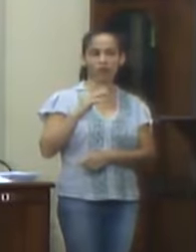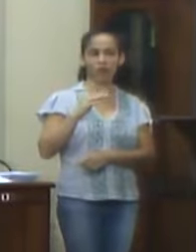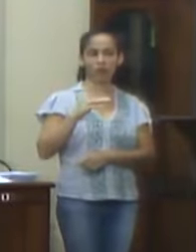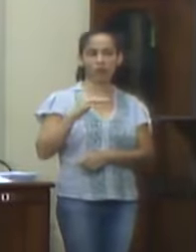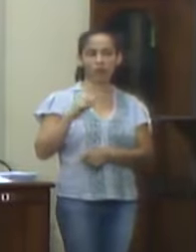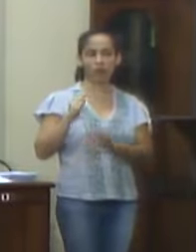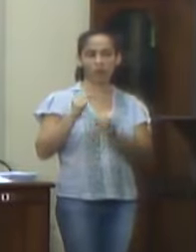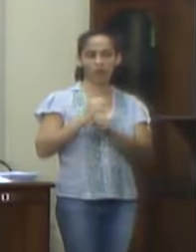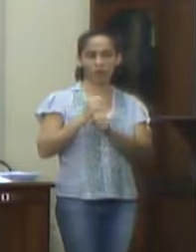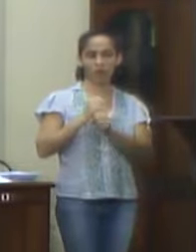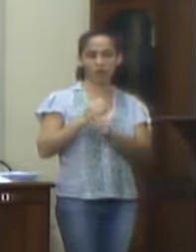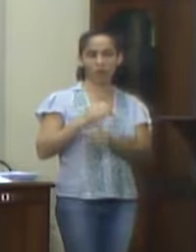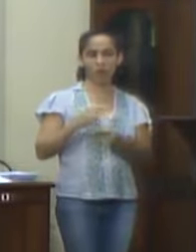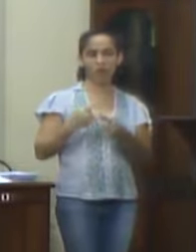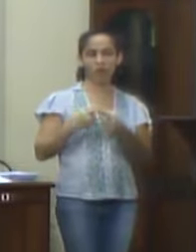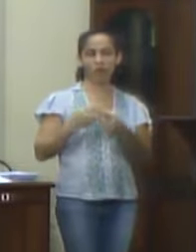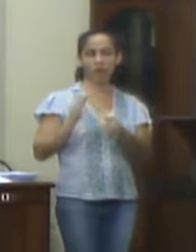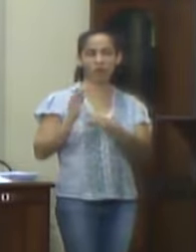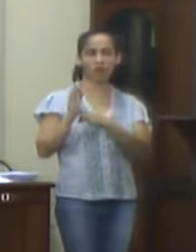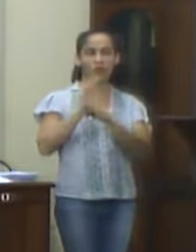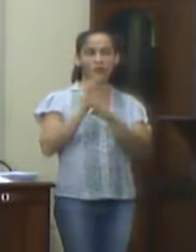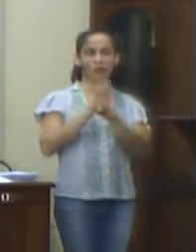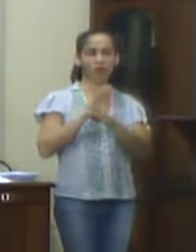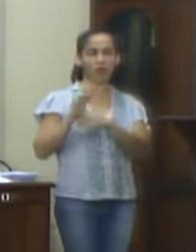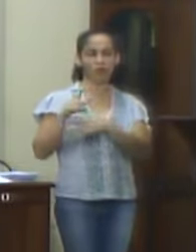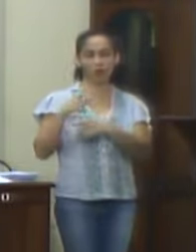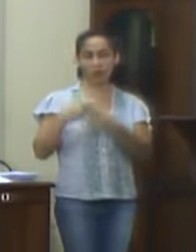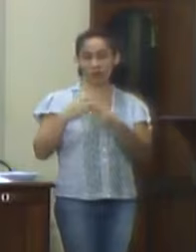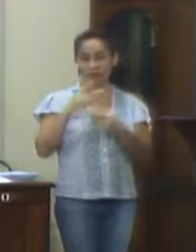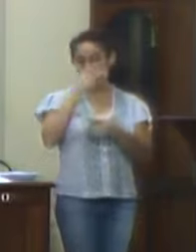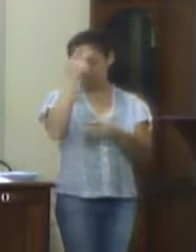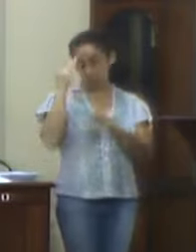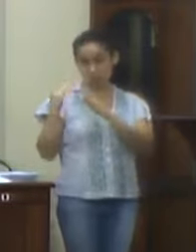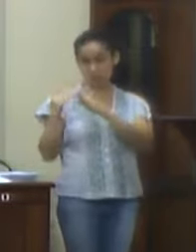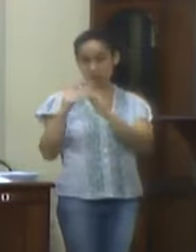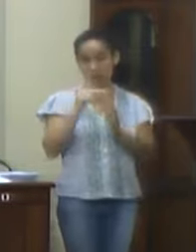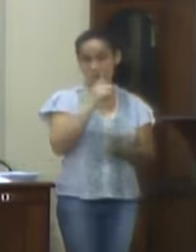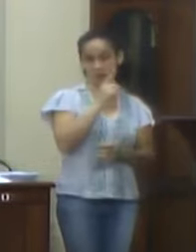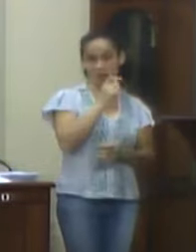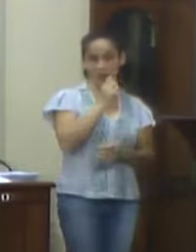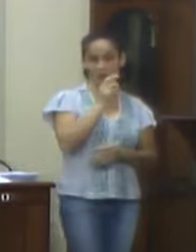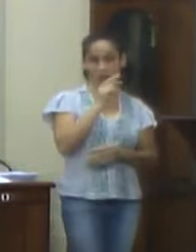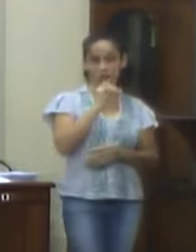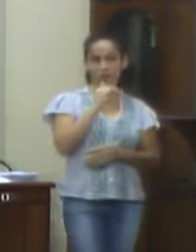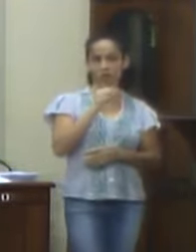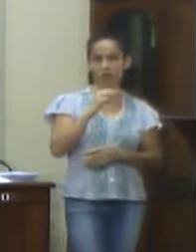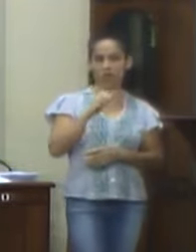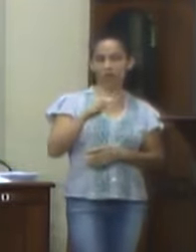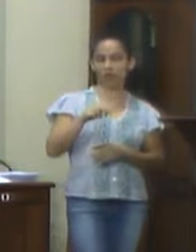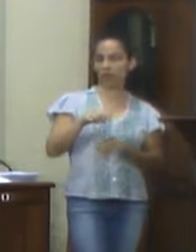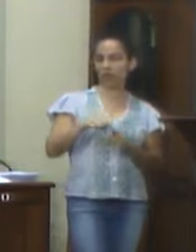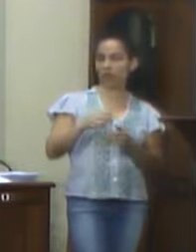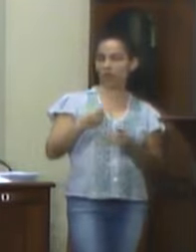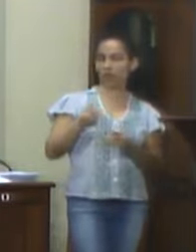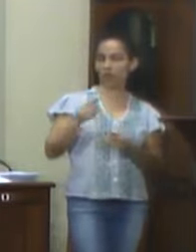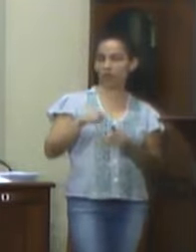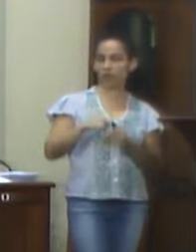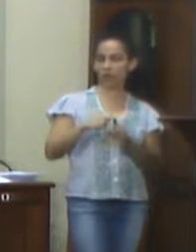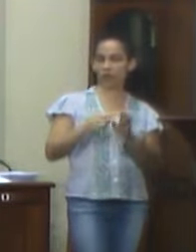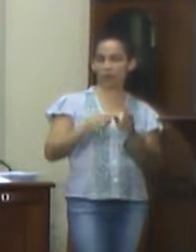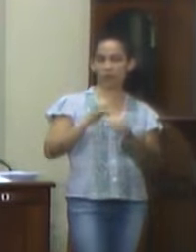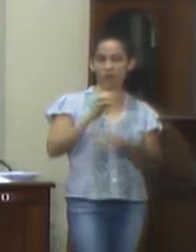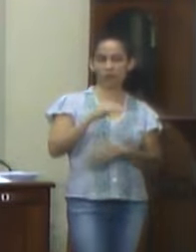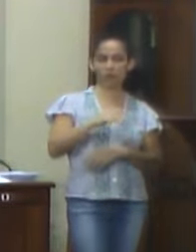auxílio no custeio do atendimento prestado pela unidade aos moradores do Distrito de Parapeuna. O valor a ser destinado à presente